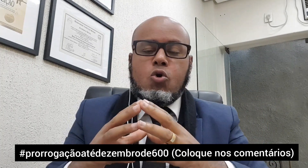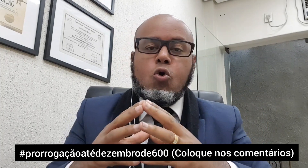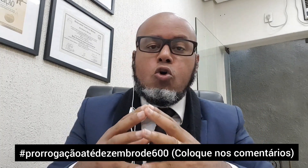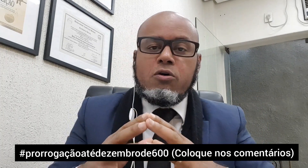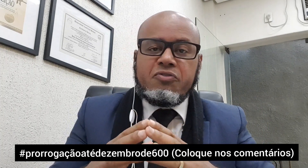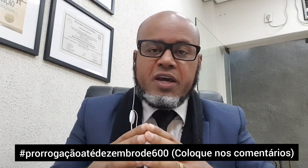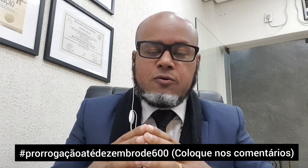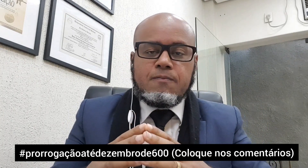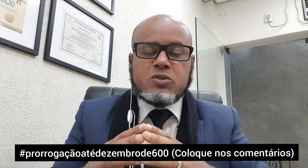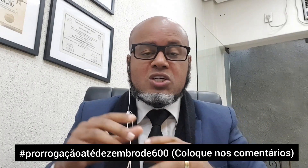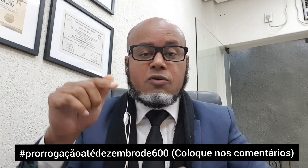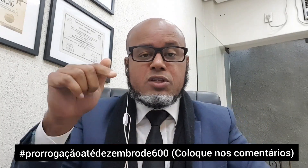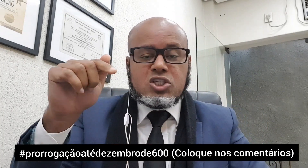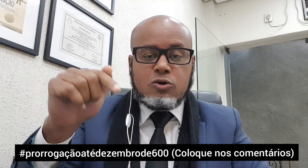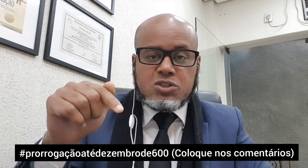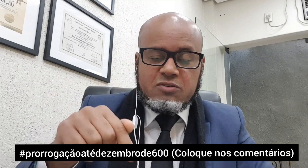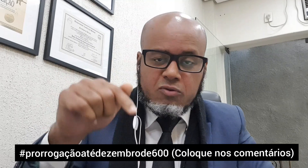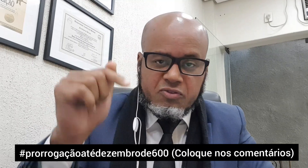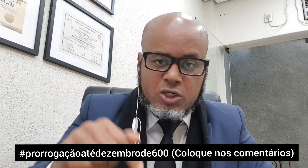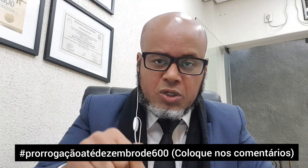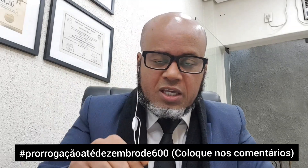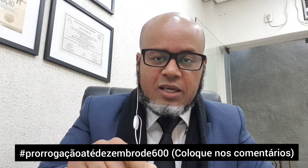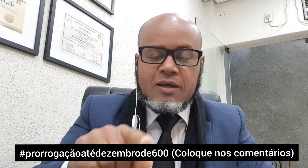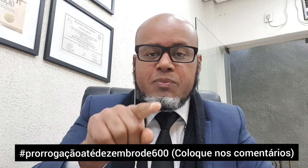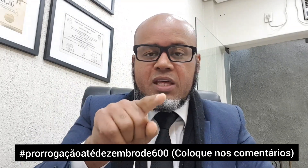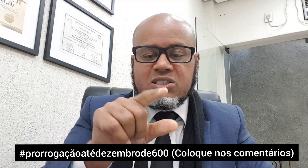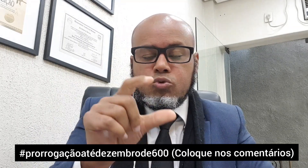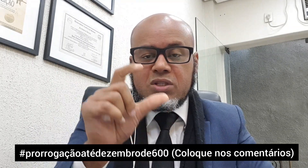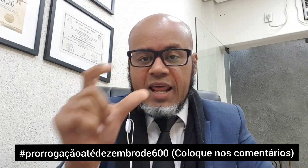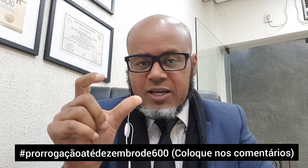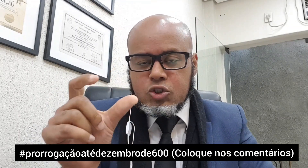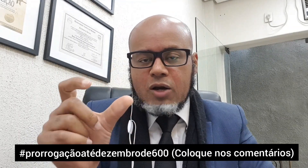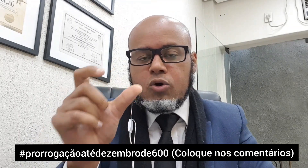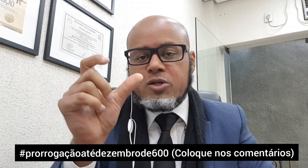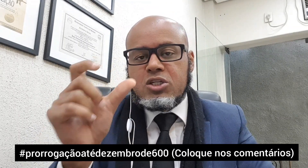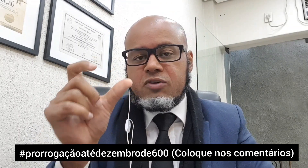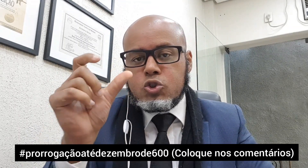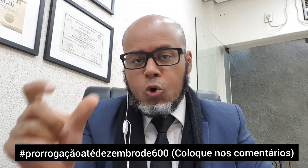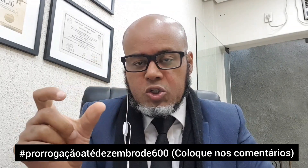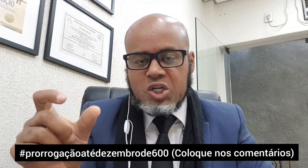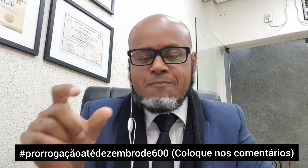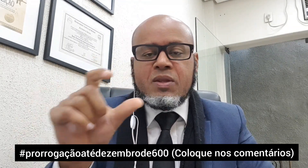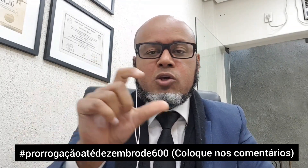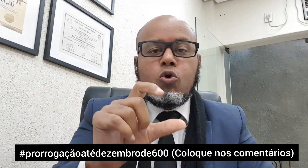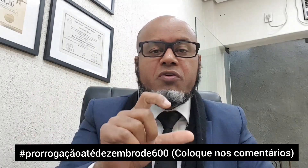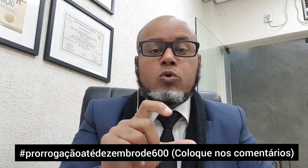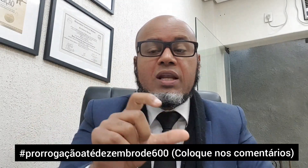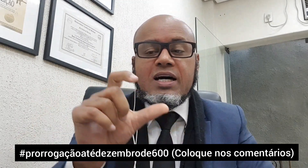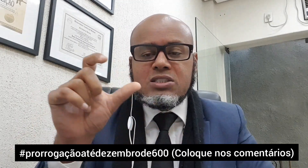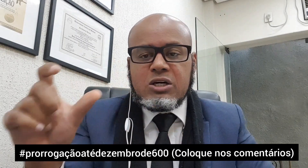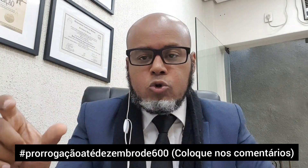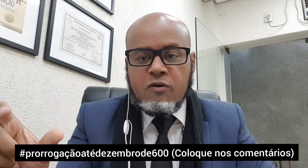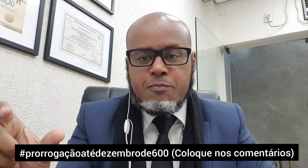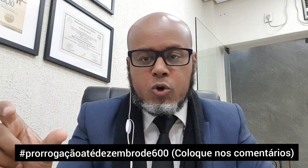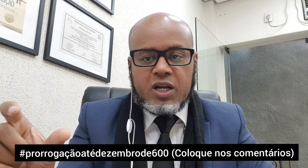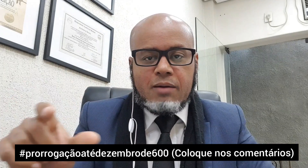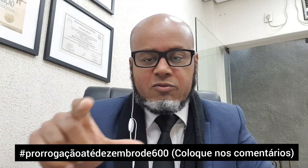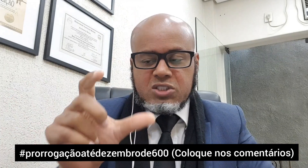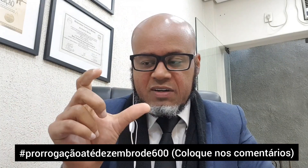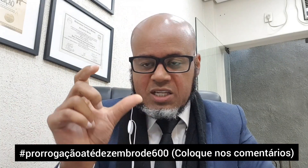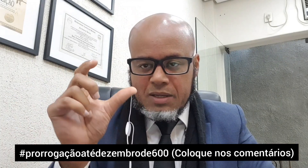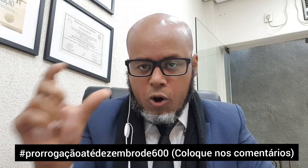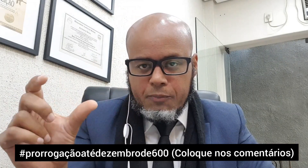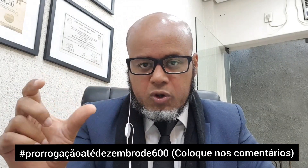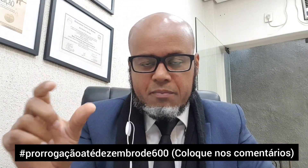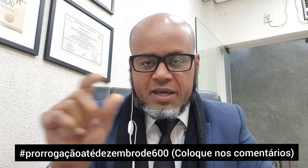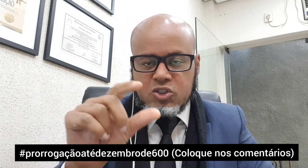Veja, o governo, já já vou deixar inclusive um vídeo aqui do trecho da coletiva de hoje, que o governo lança um novo programa